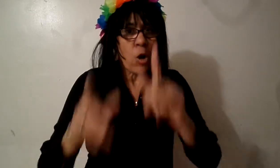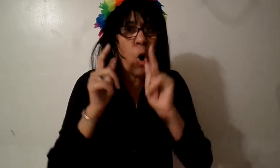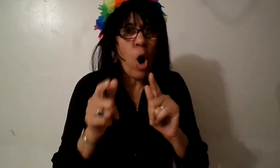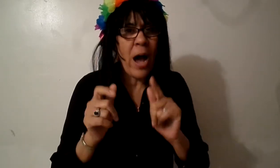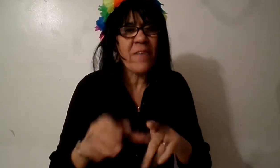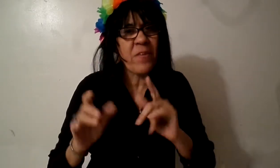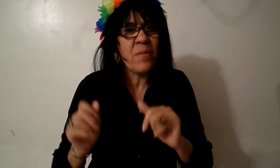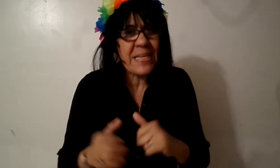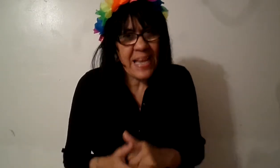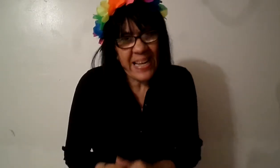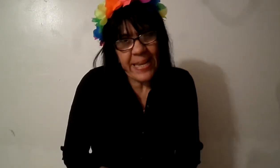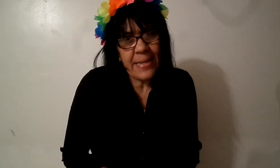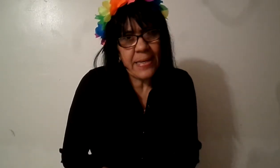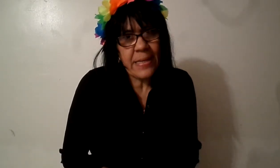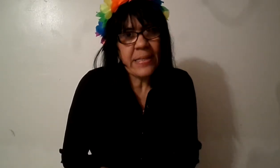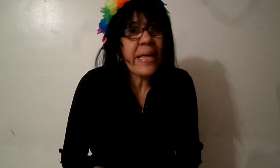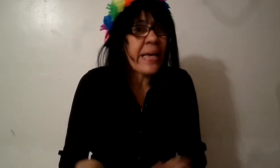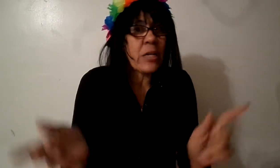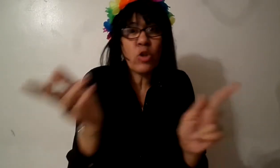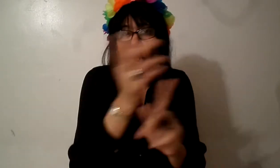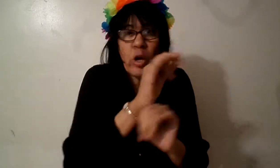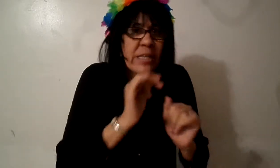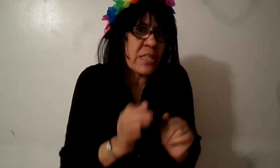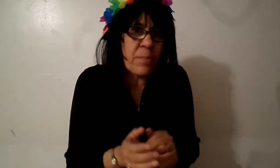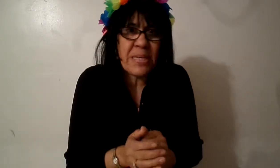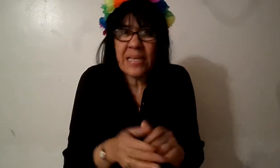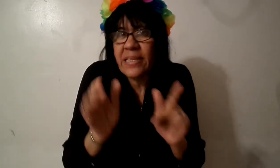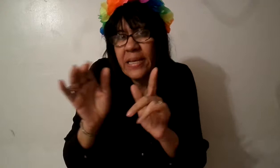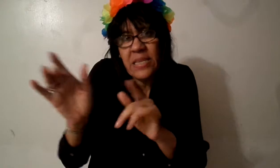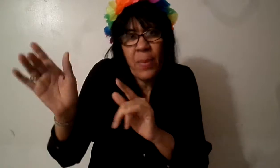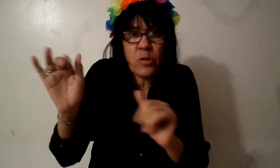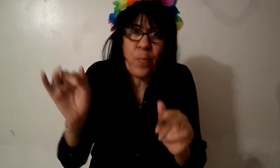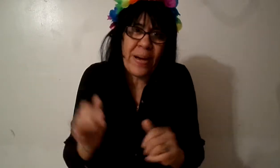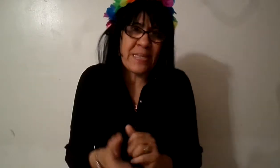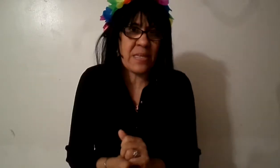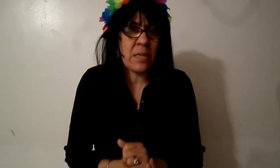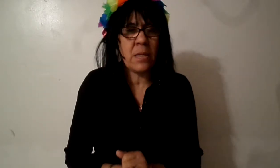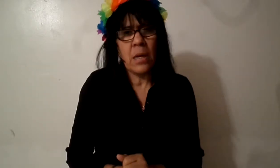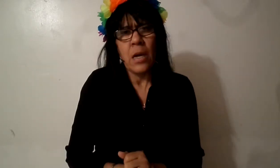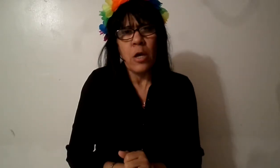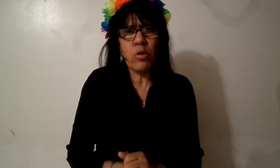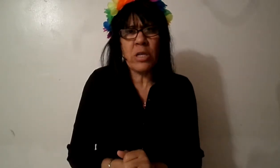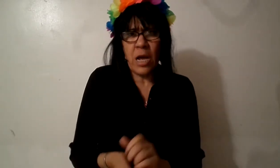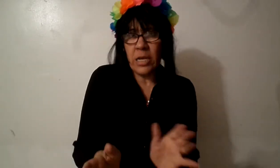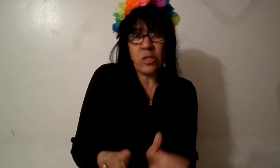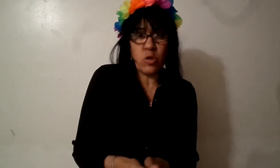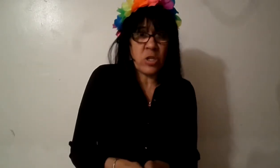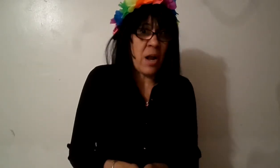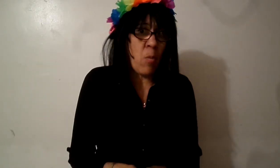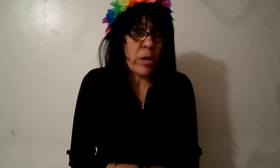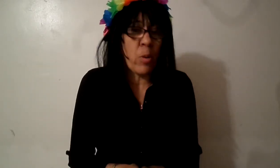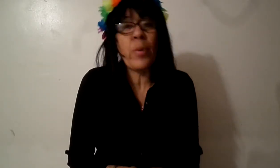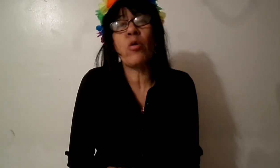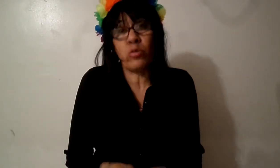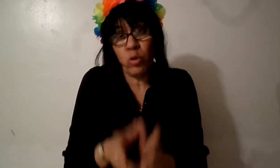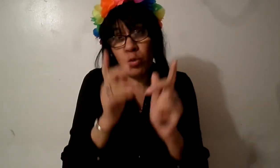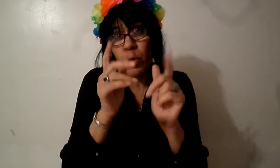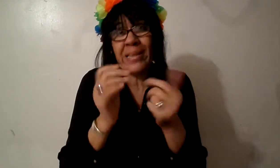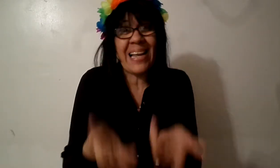coja y firme esa ley de que todo lo que tiene en vista, tiene que ser para sus países, y tú dirás, eso no será bueno pero no tú que te las